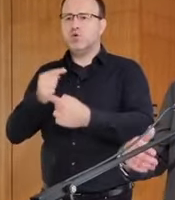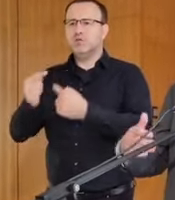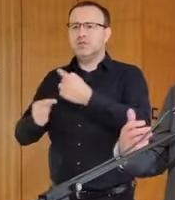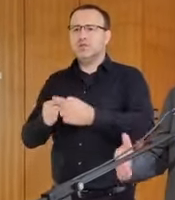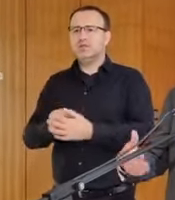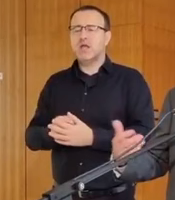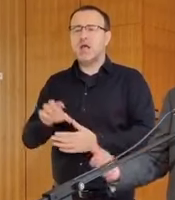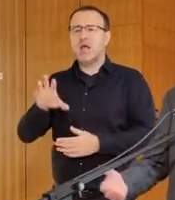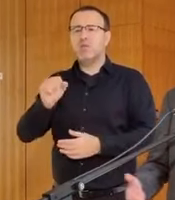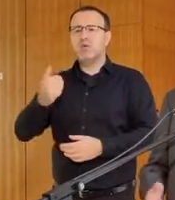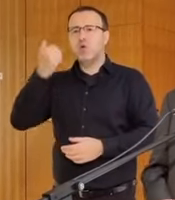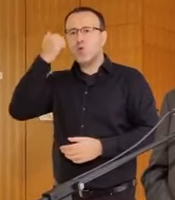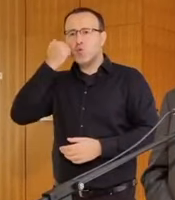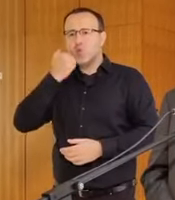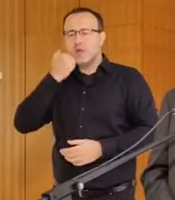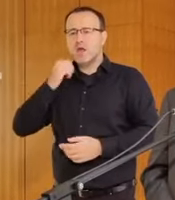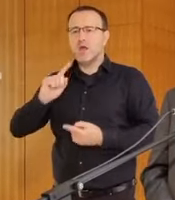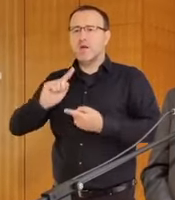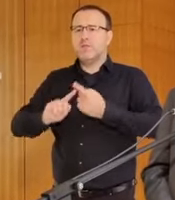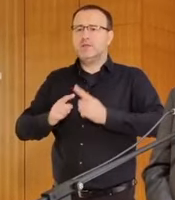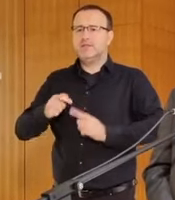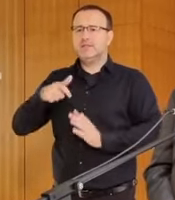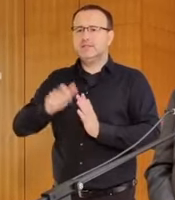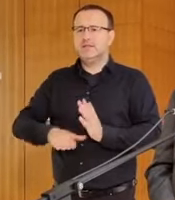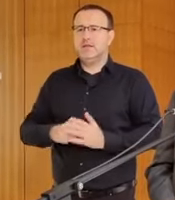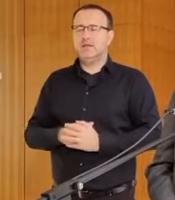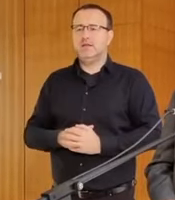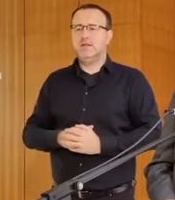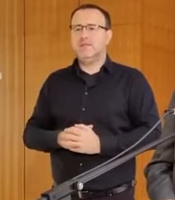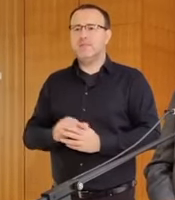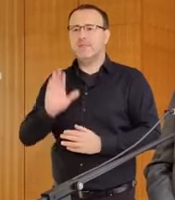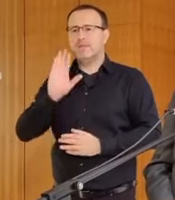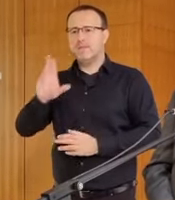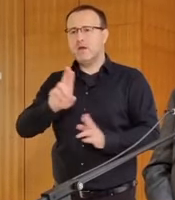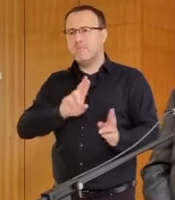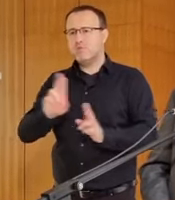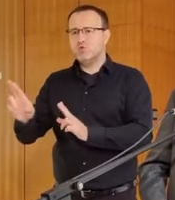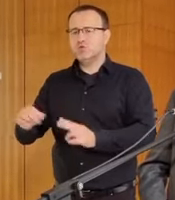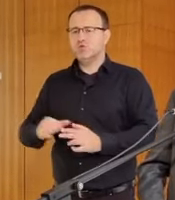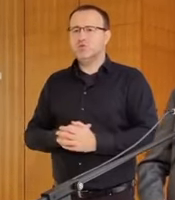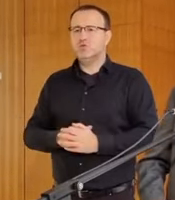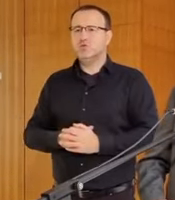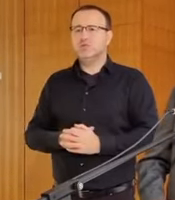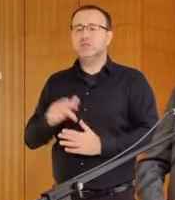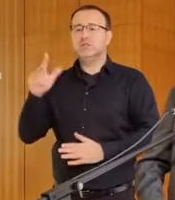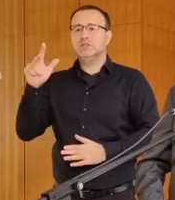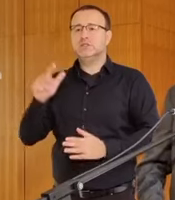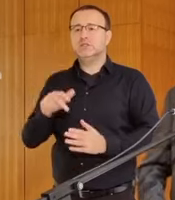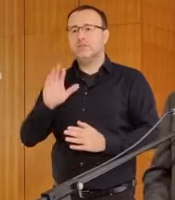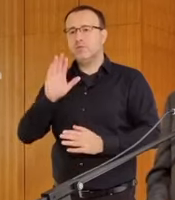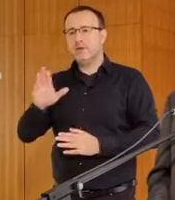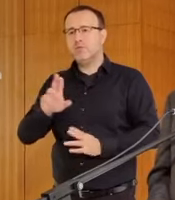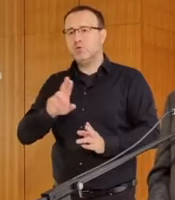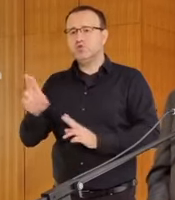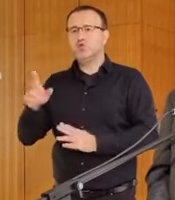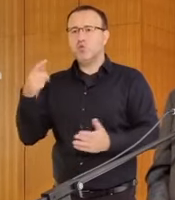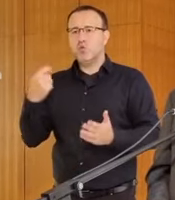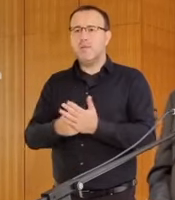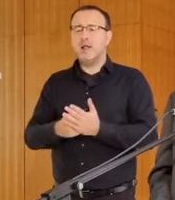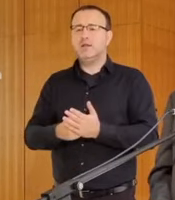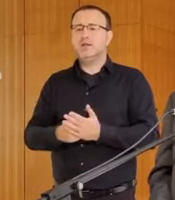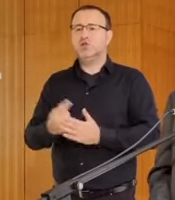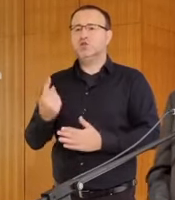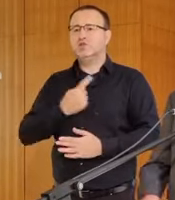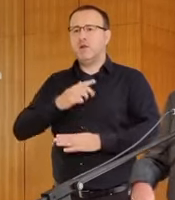občania na politické strany mali možnosť uplatniť